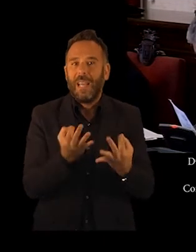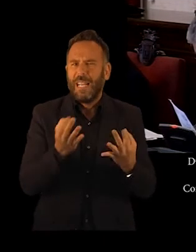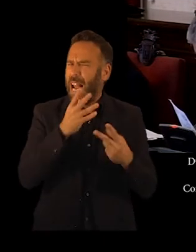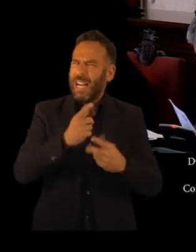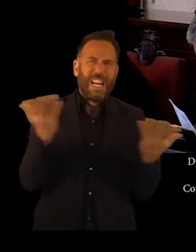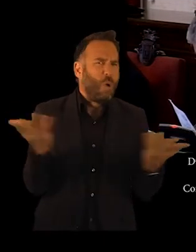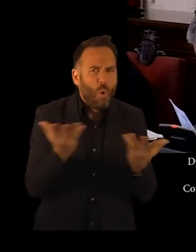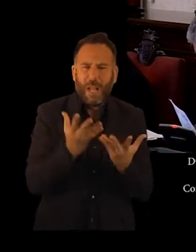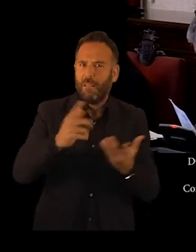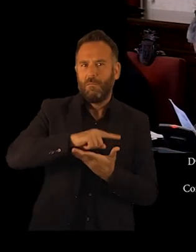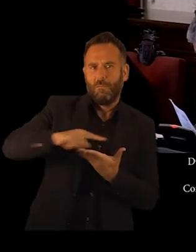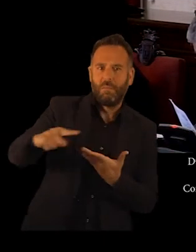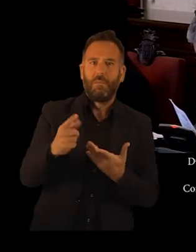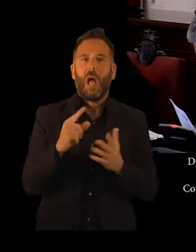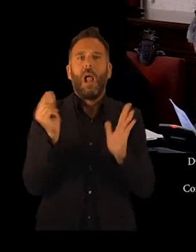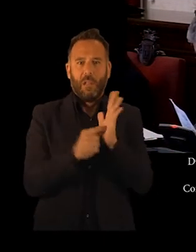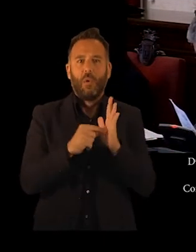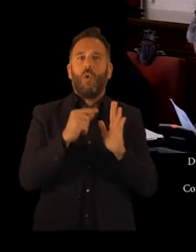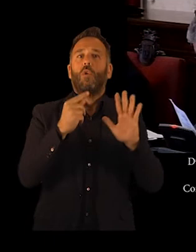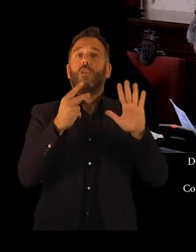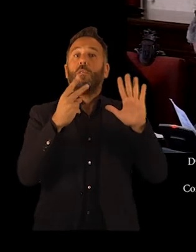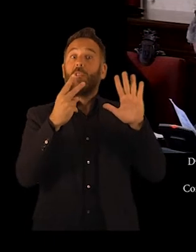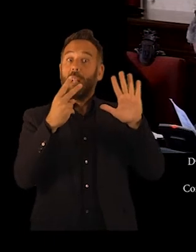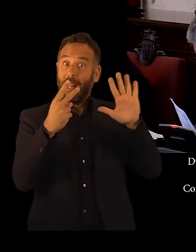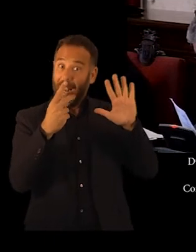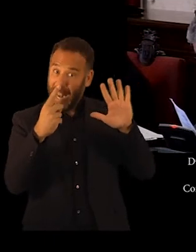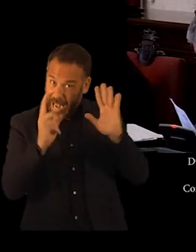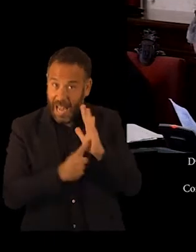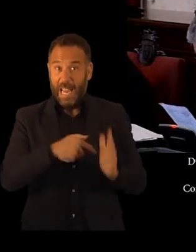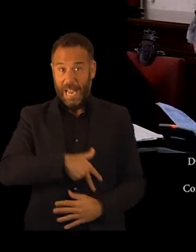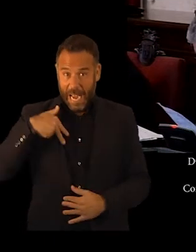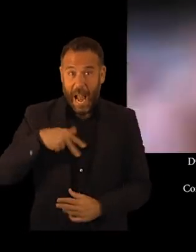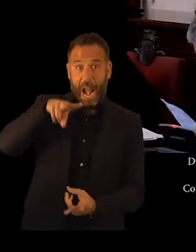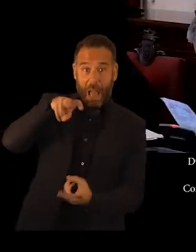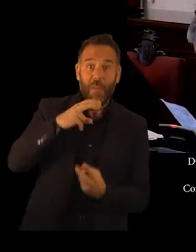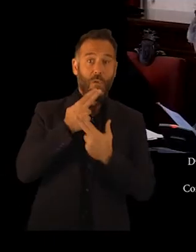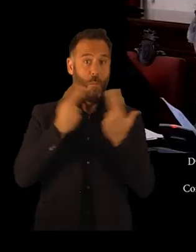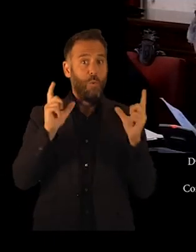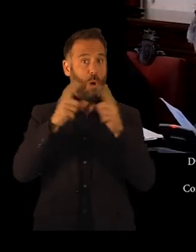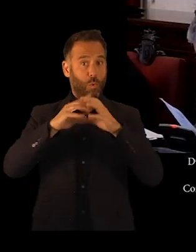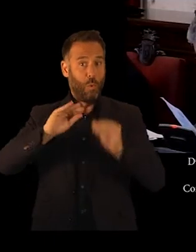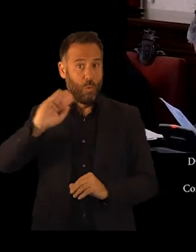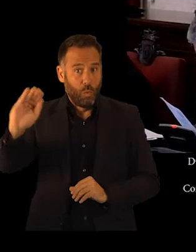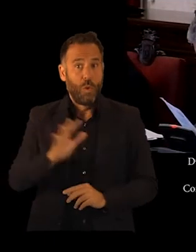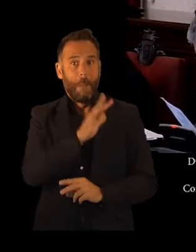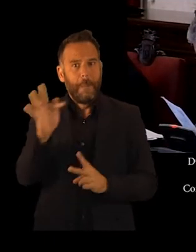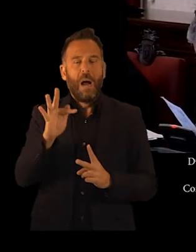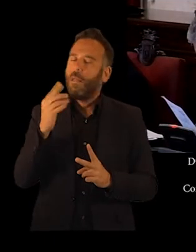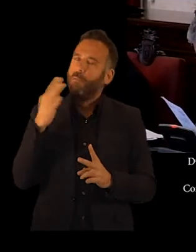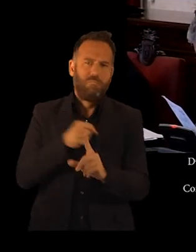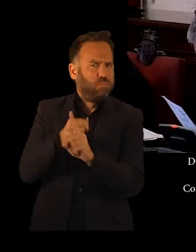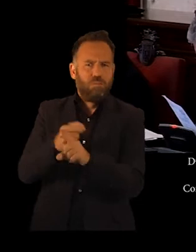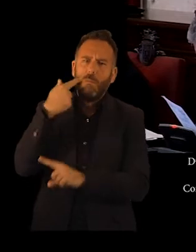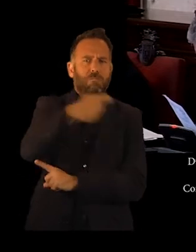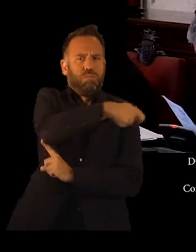inmediata, aplique el artículo 124.1, párrafo segundo del texto refundido de la Ley General de Hacienda Pública de la Junta y, de esta manera, abone a la Federación